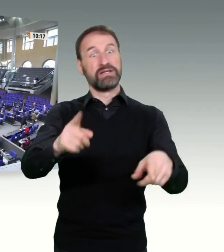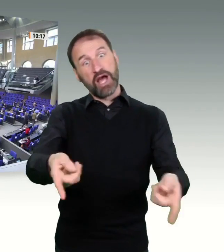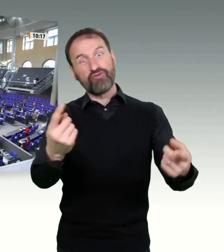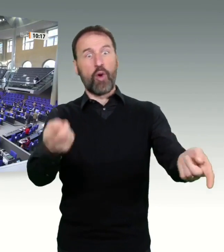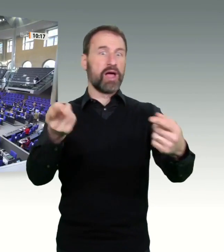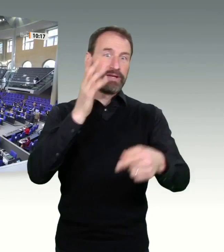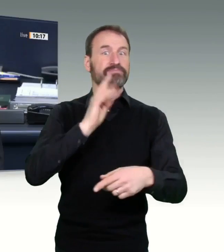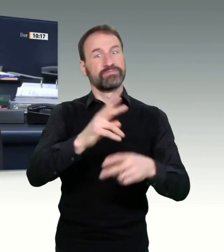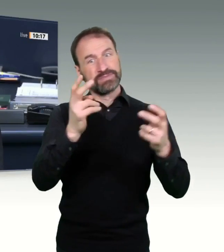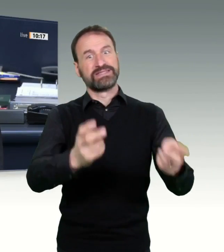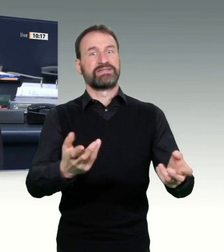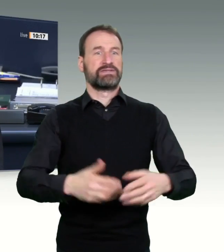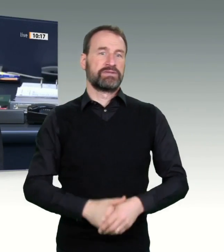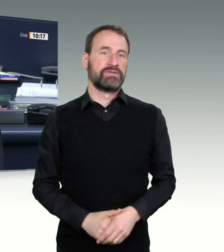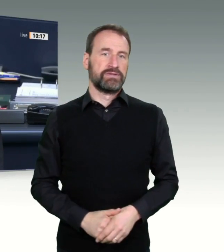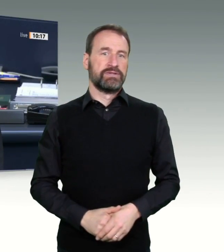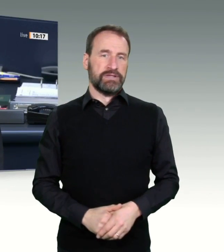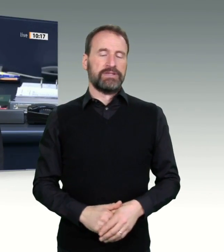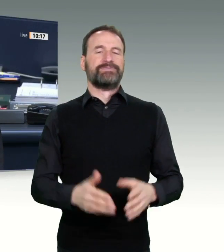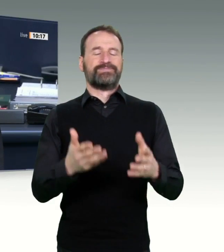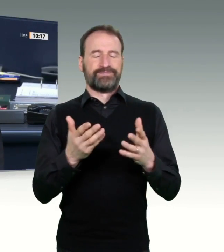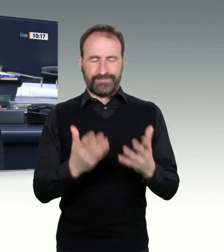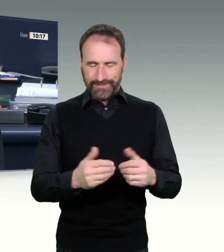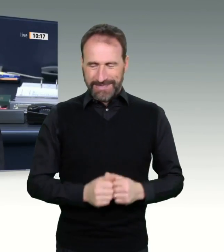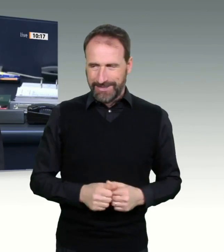Dann eröffne ich die Aussprache und erteile das Wort der Kollegin Christine Aschenberg, Duplus, FDP.